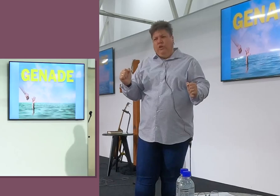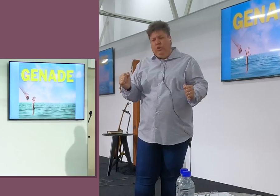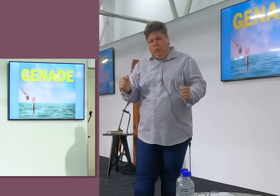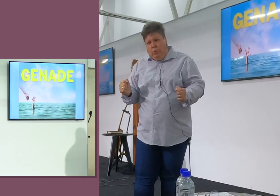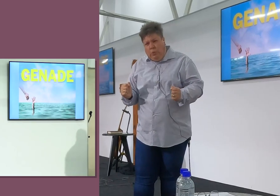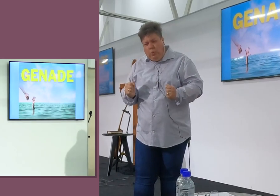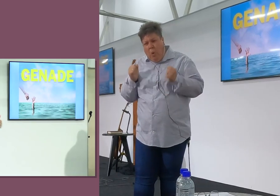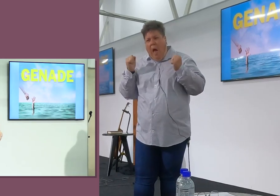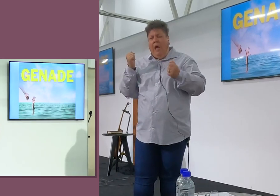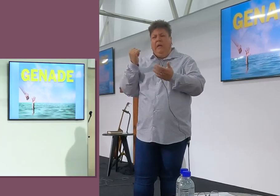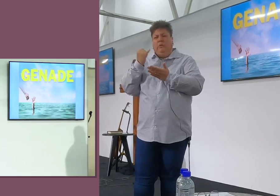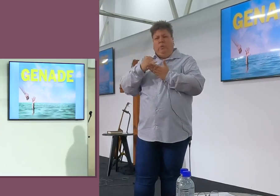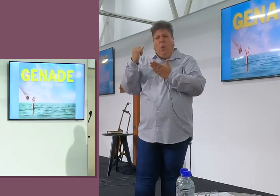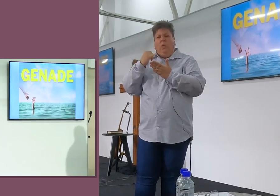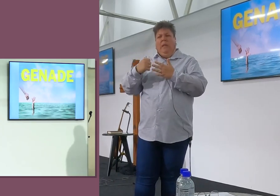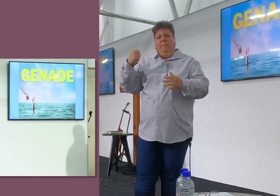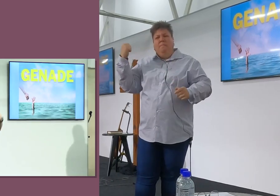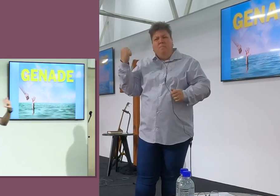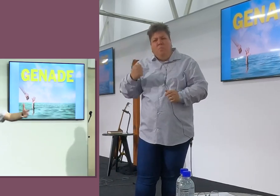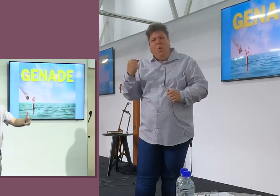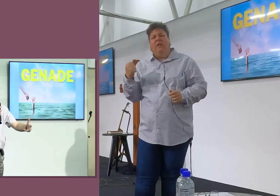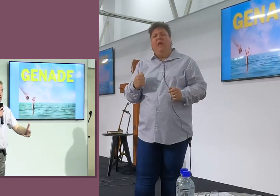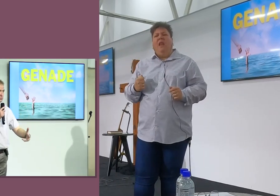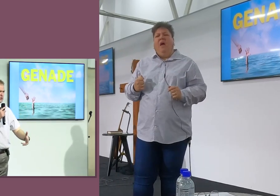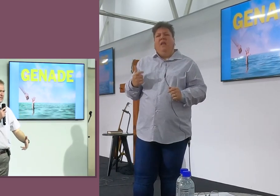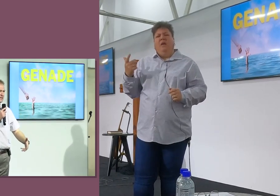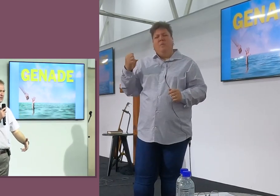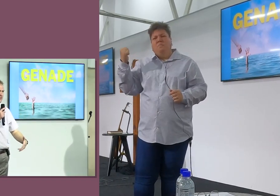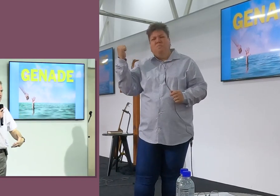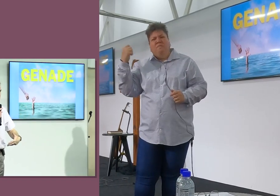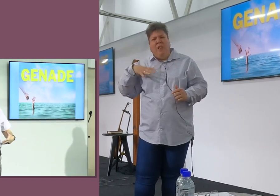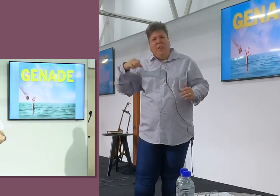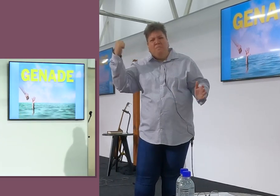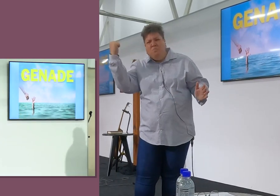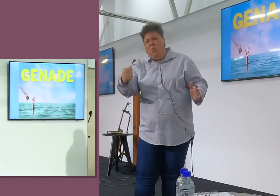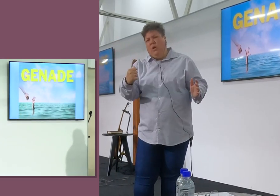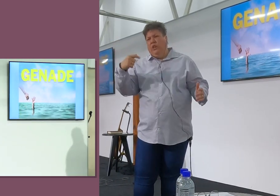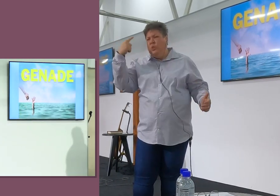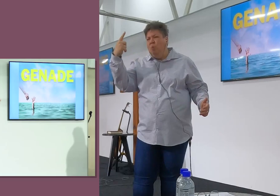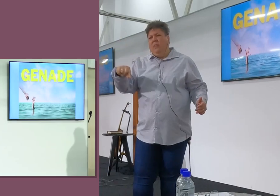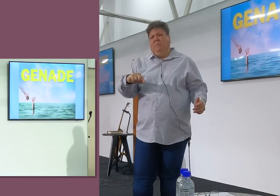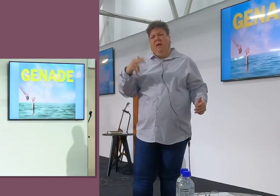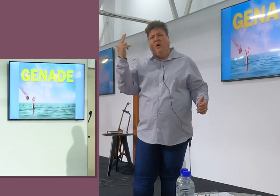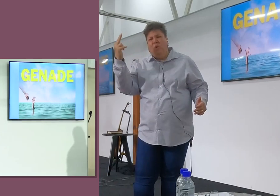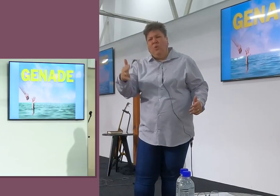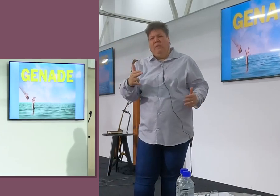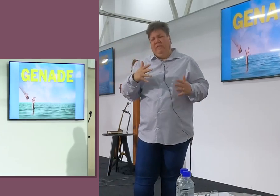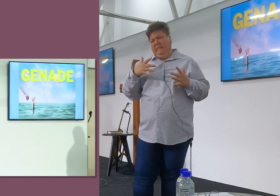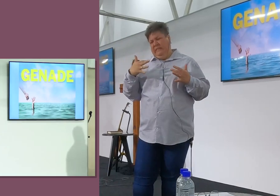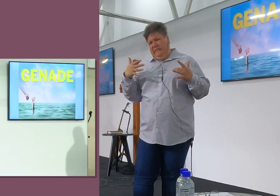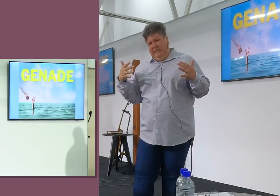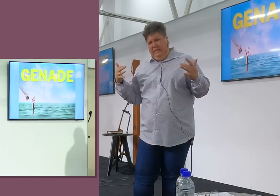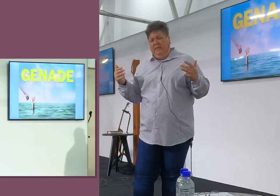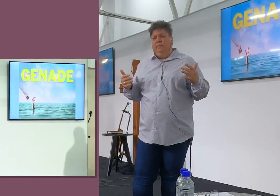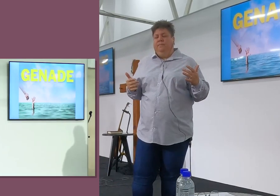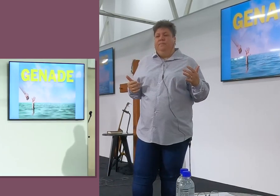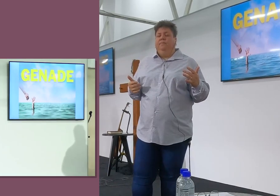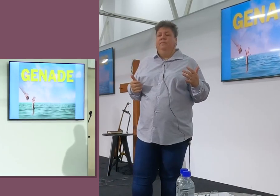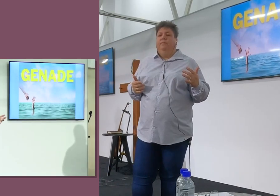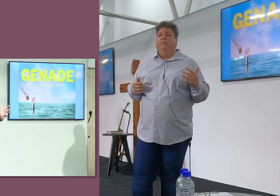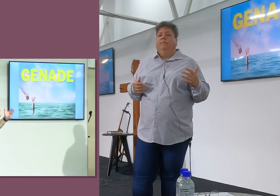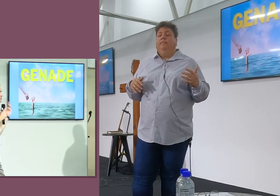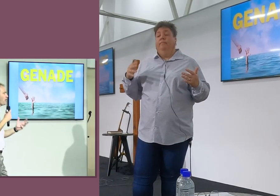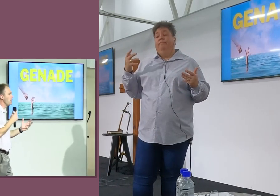Verswarende omstandigheden, Mense beroof het, Waarschijnlijk dalkie poging tot moord aangewend het, En, Misschien kon iemand beswaai het aan sy wonde, So